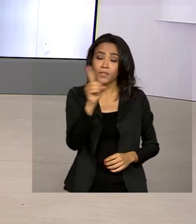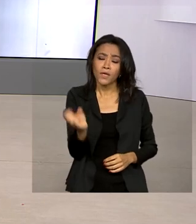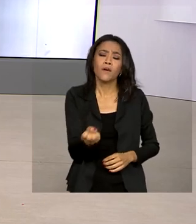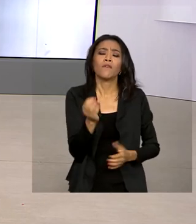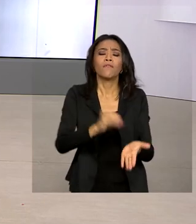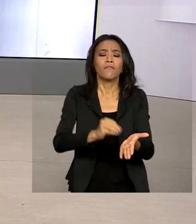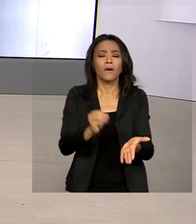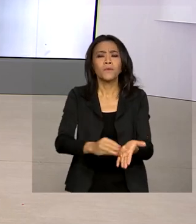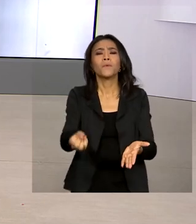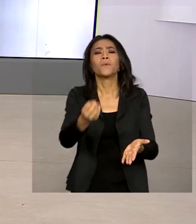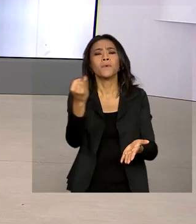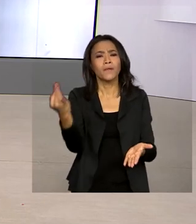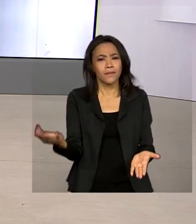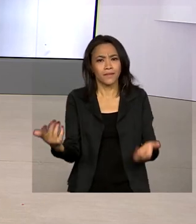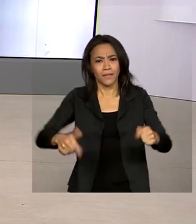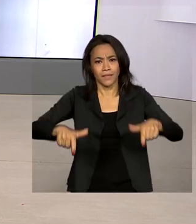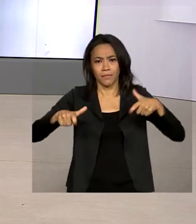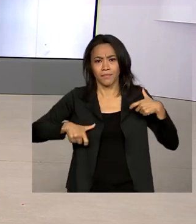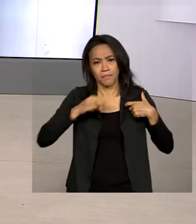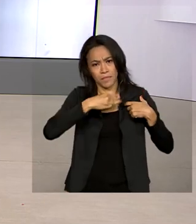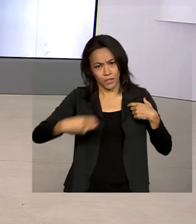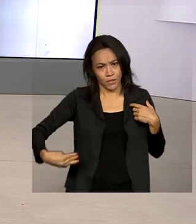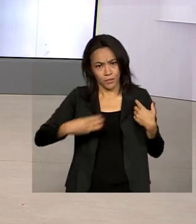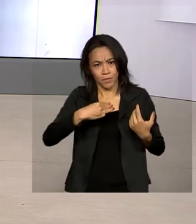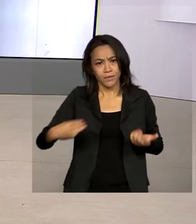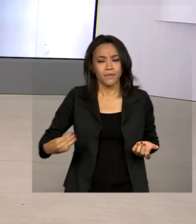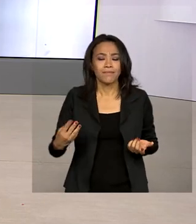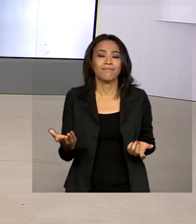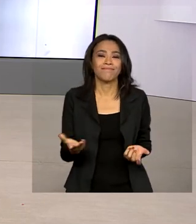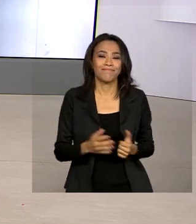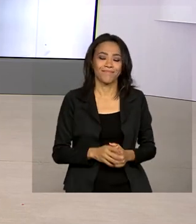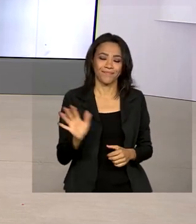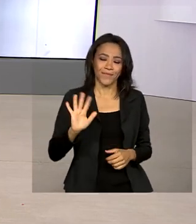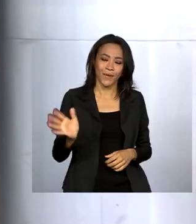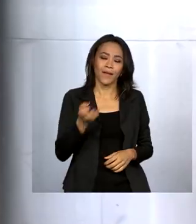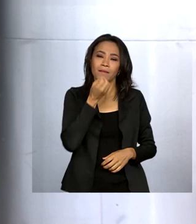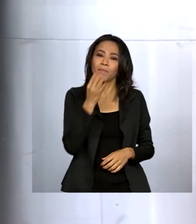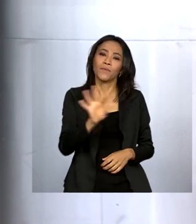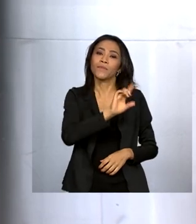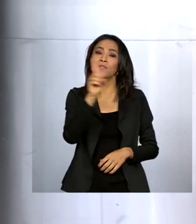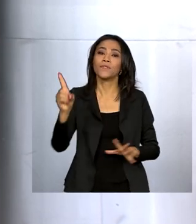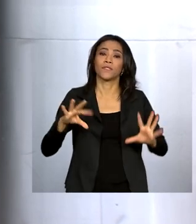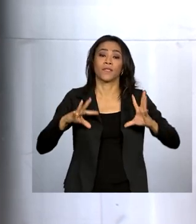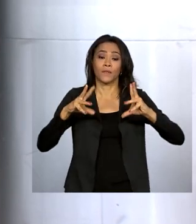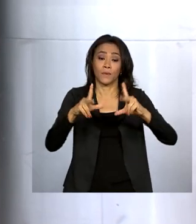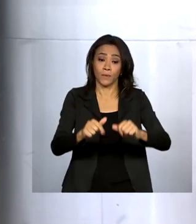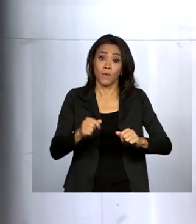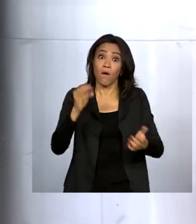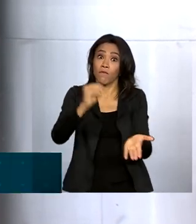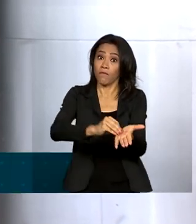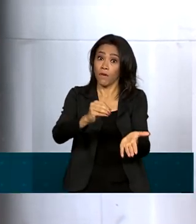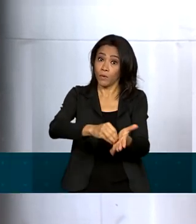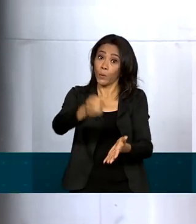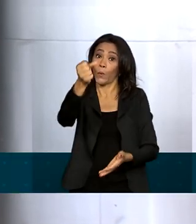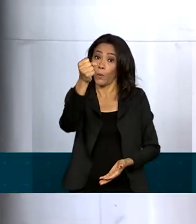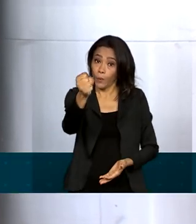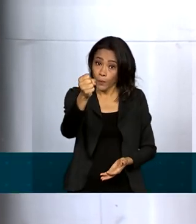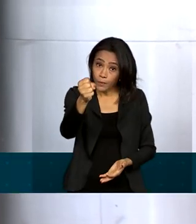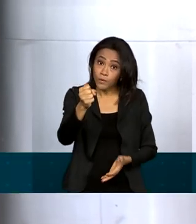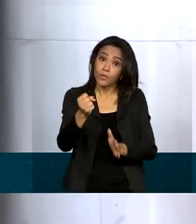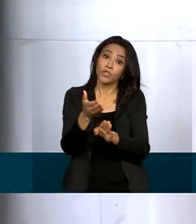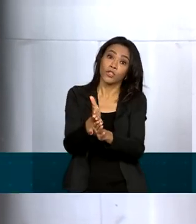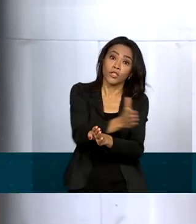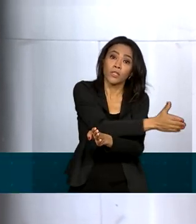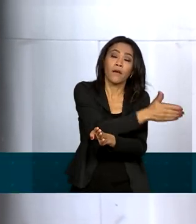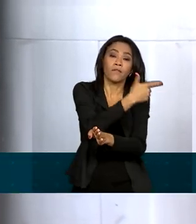quantas transmissões de cargo? Olá, Renata. Bom dia pra você e bom dia a todos. Olha, faltam oito, né? Até agora já foram